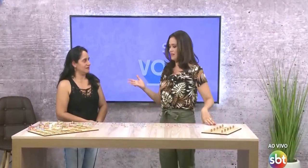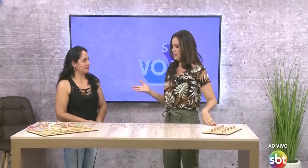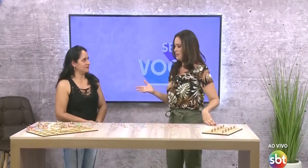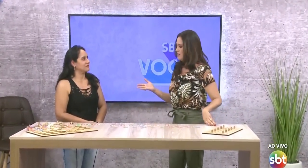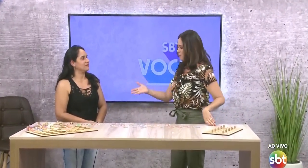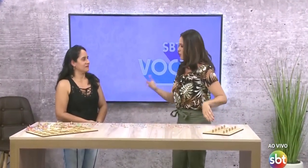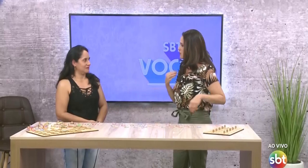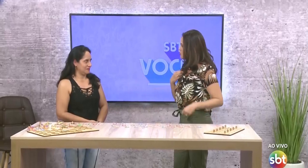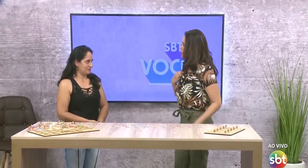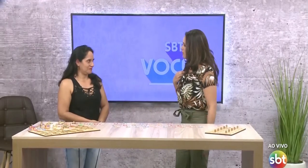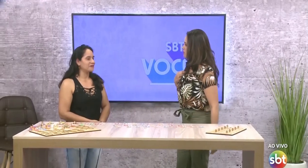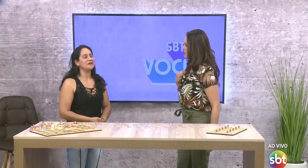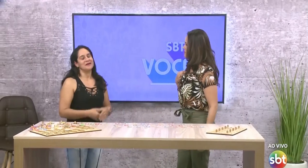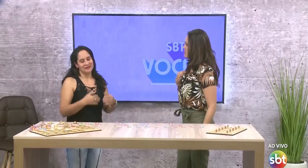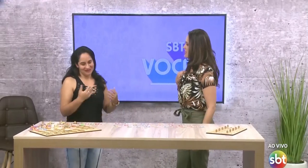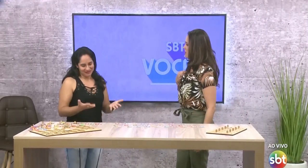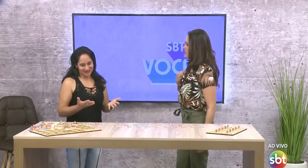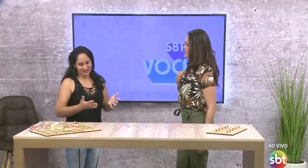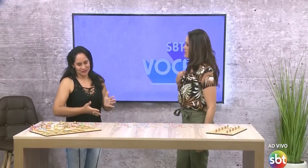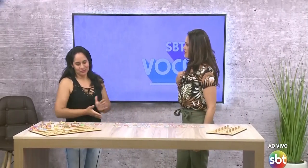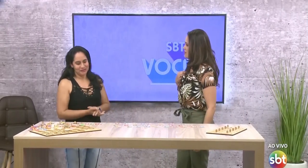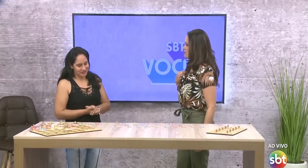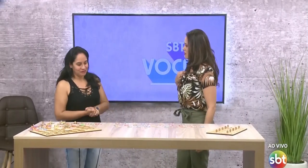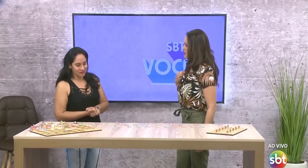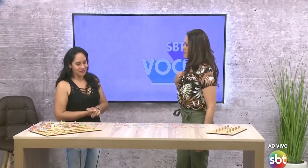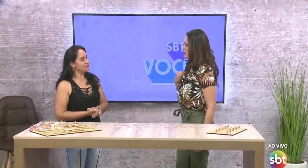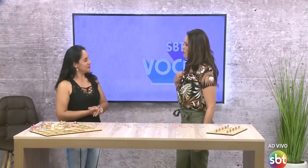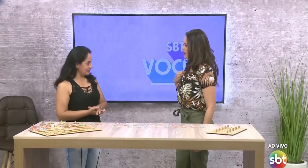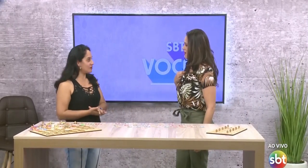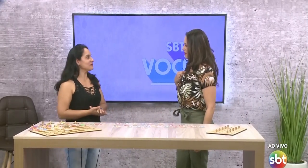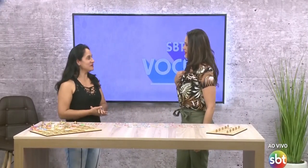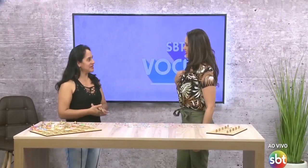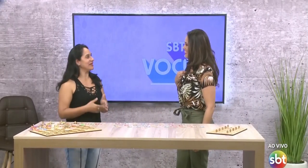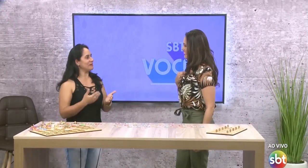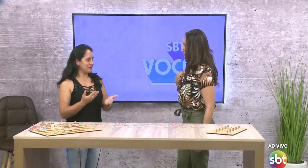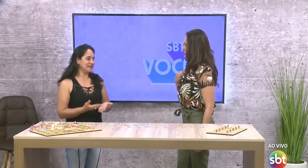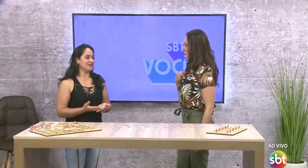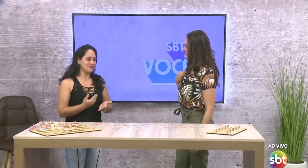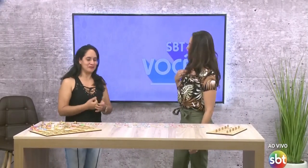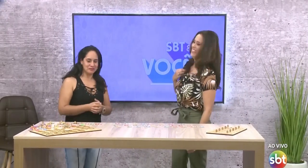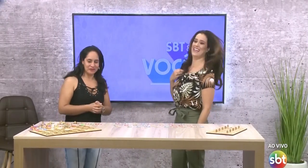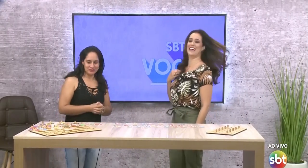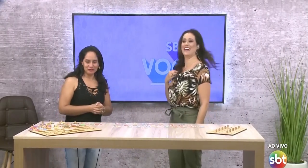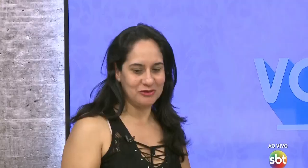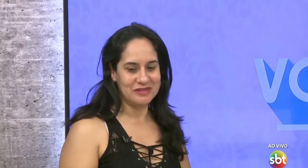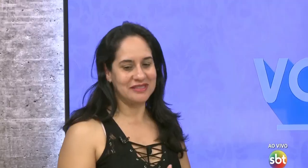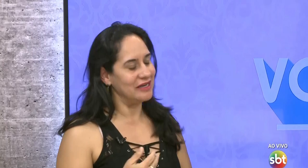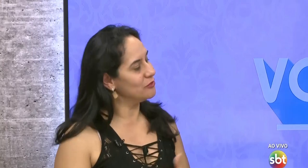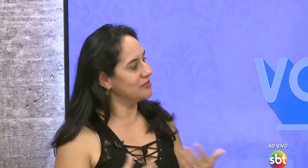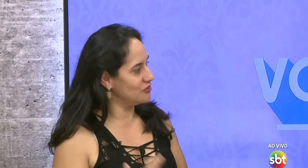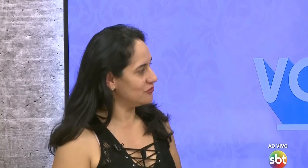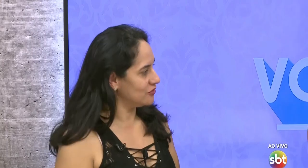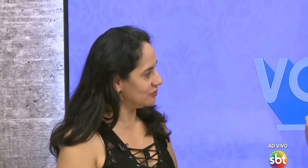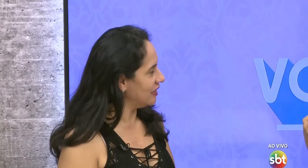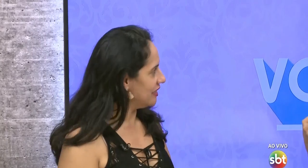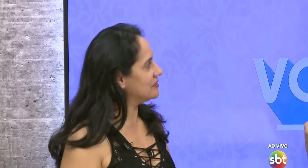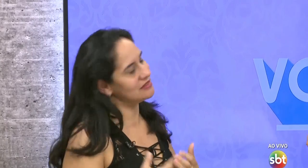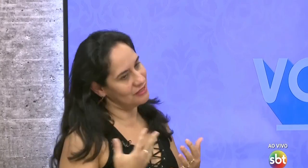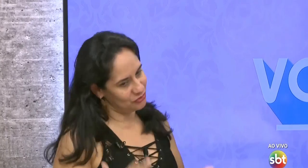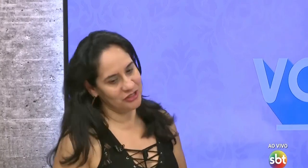nada. Pelo menos meu nome eu vou ter que fazer, né, Rosa? Isso, Mira. Agora você consegue aprender. Você me perguntou se tem muitas dificuldades. Eu